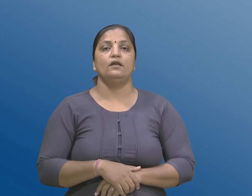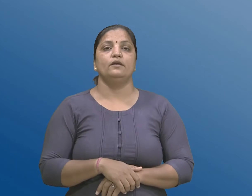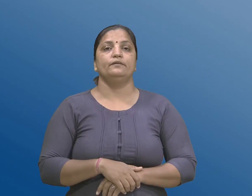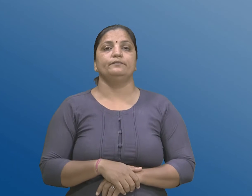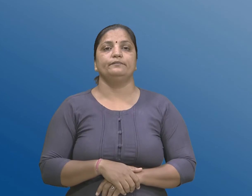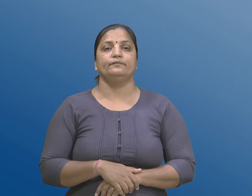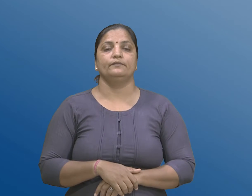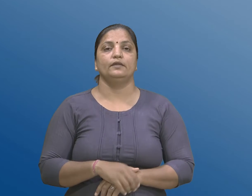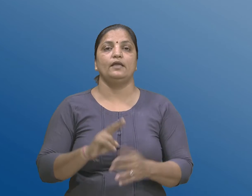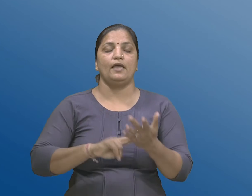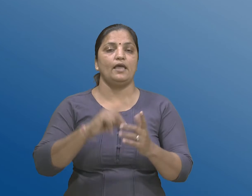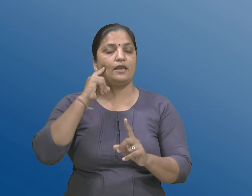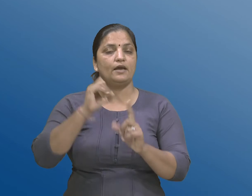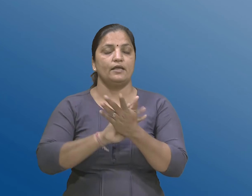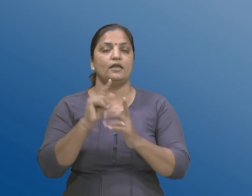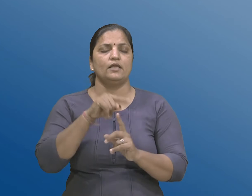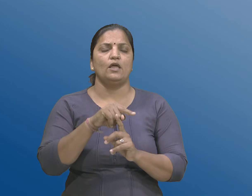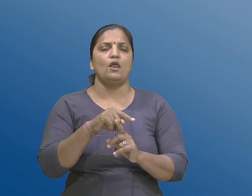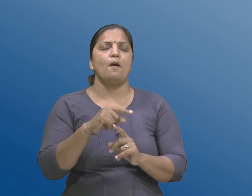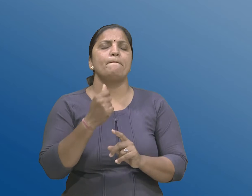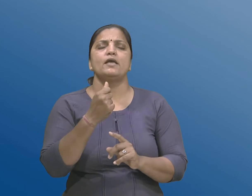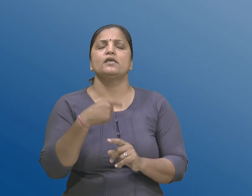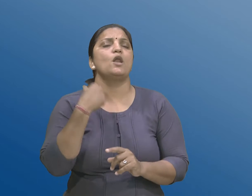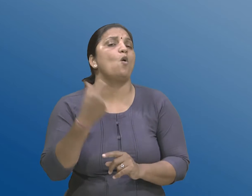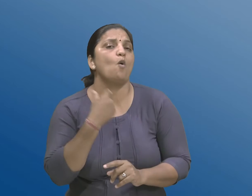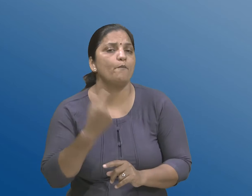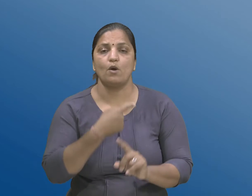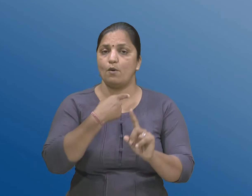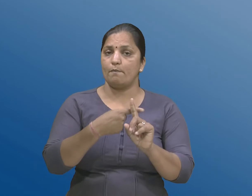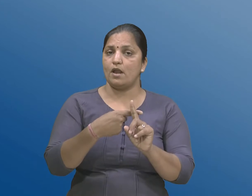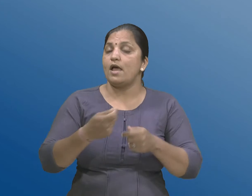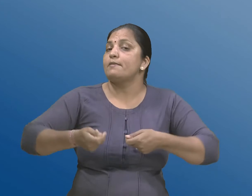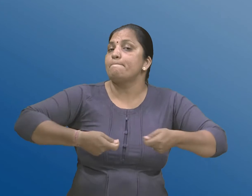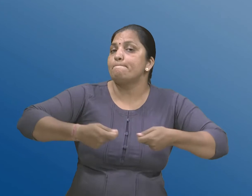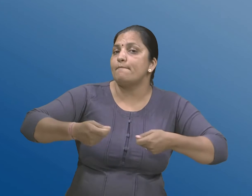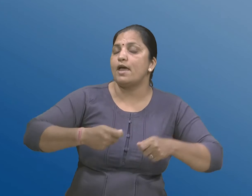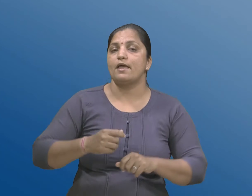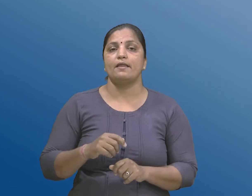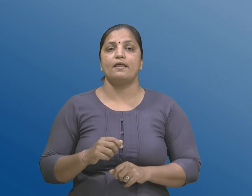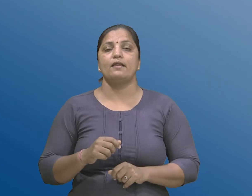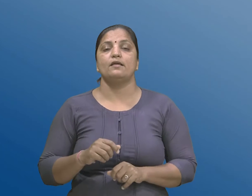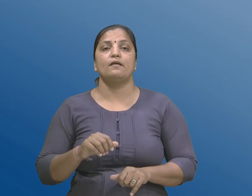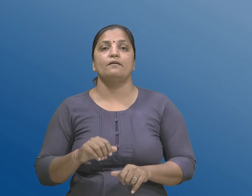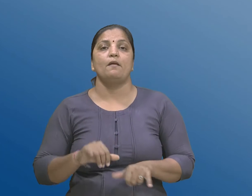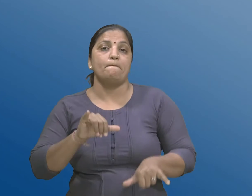निधिनों उप्योग अने संचालन निर्धारित करवामा आवे